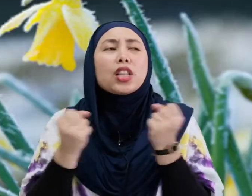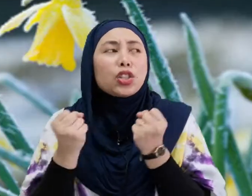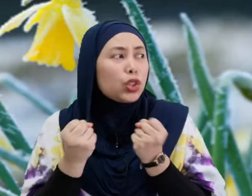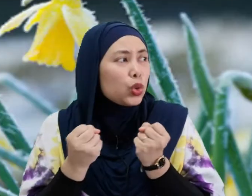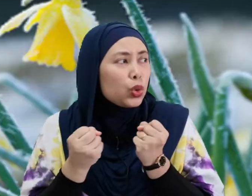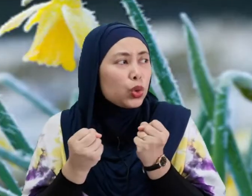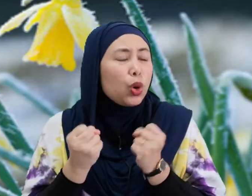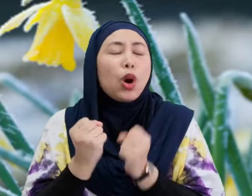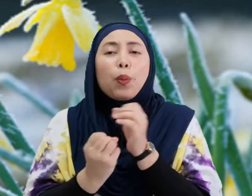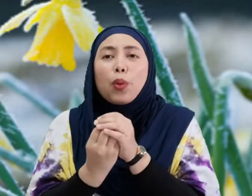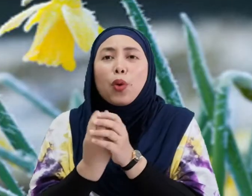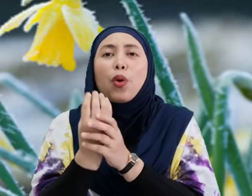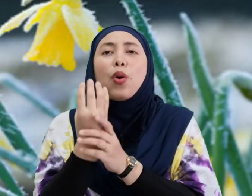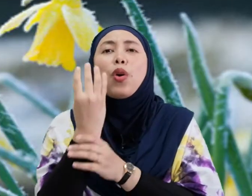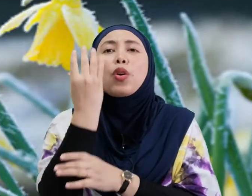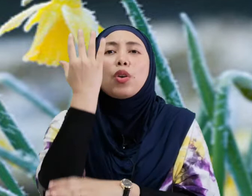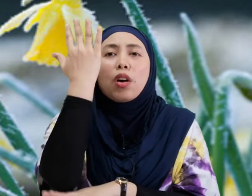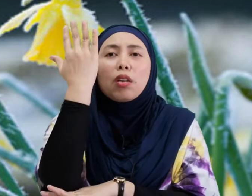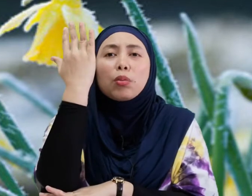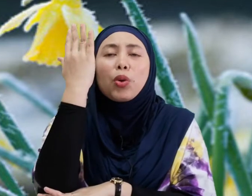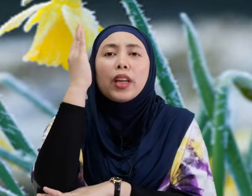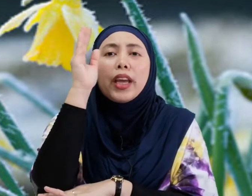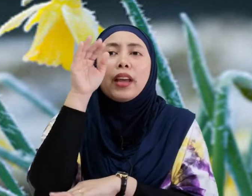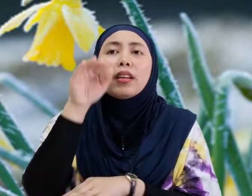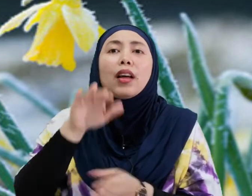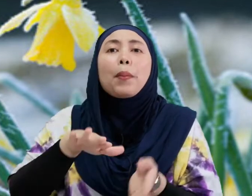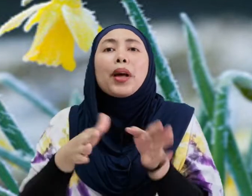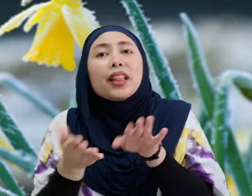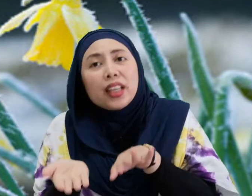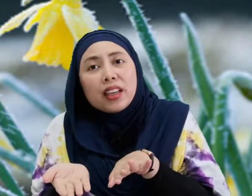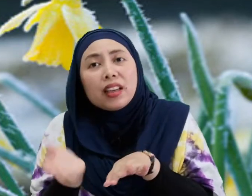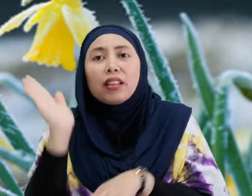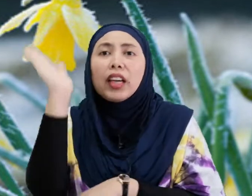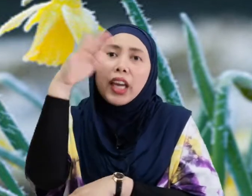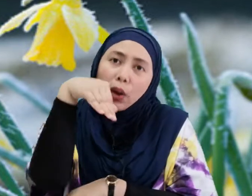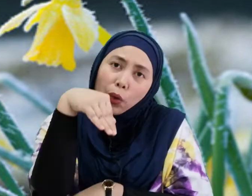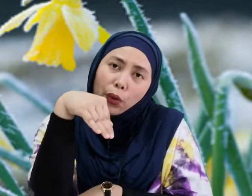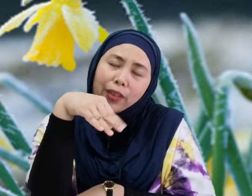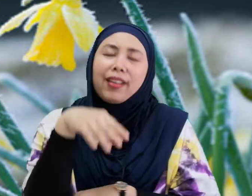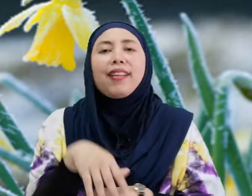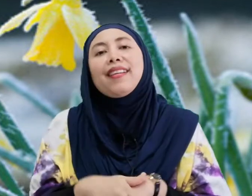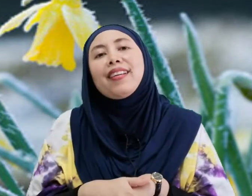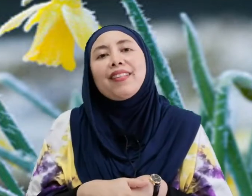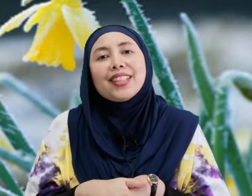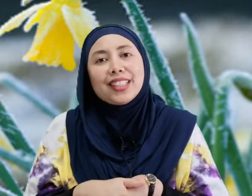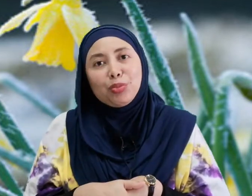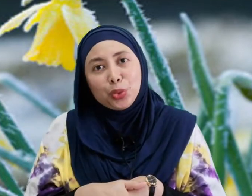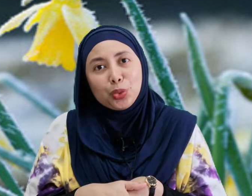Sejuk Pokok Pokok Boleh Mati Macam tu